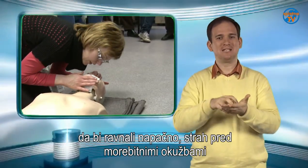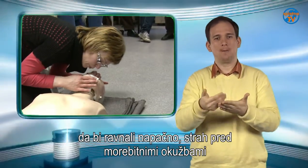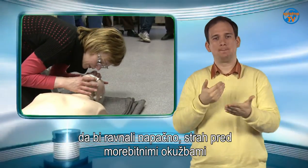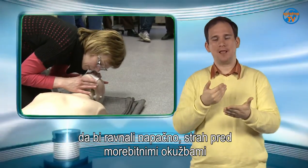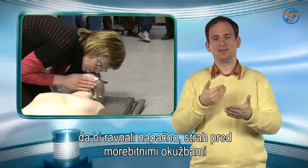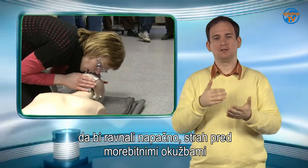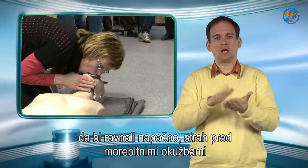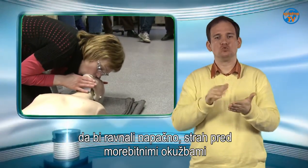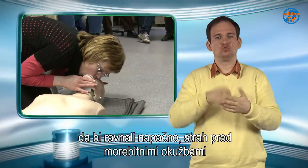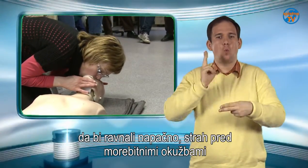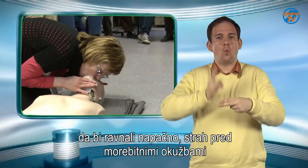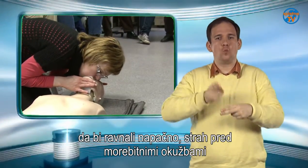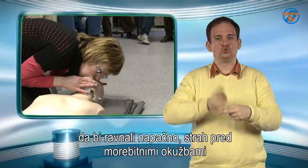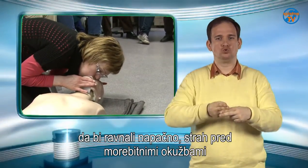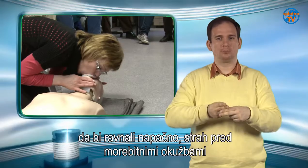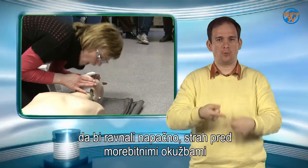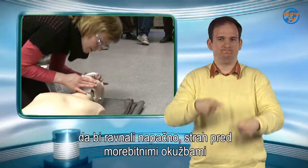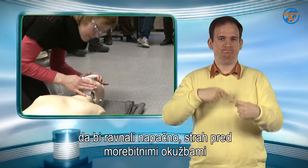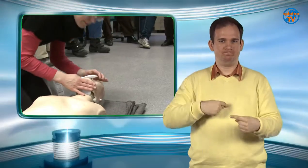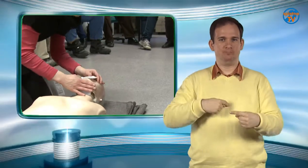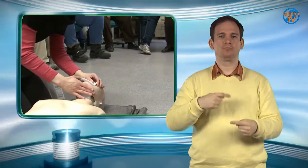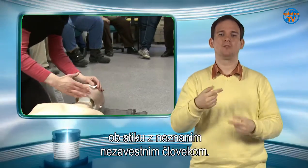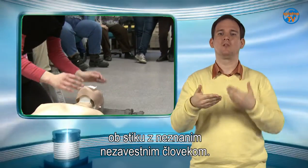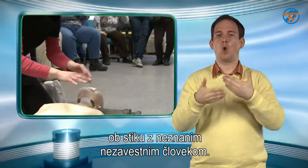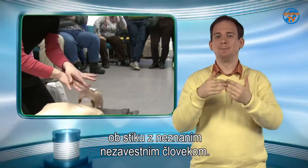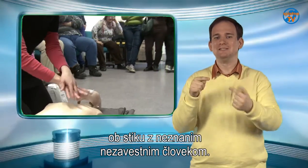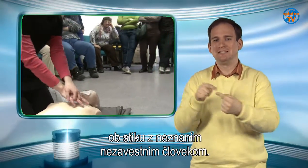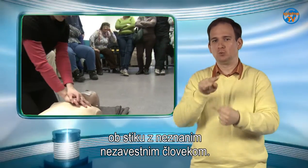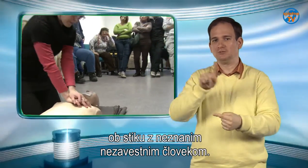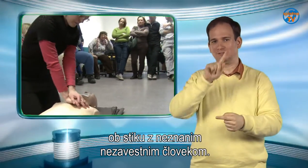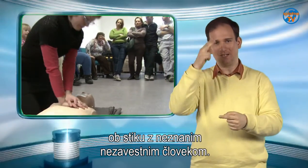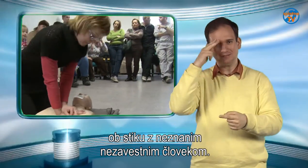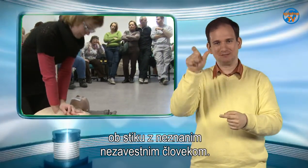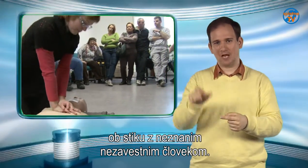morebitnimi okužbami ob stiku z neznanim nezavestnim človekom.